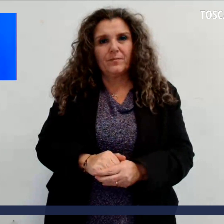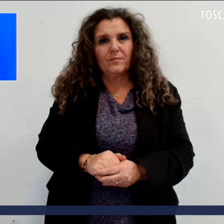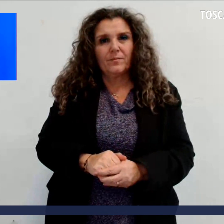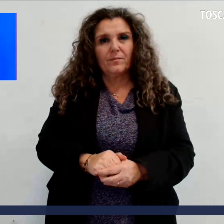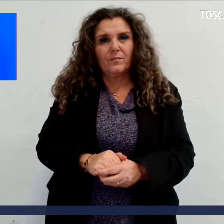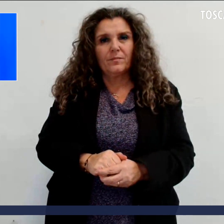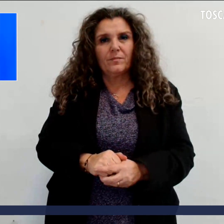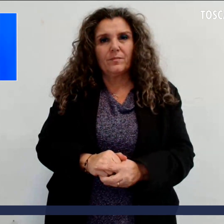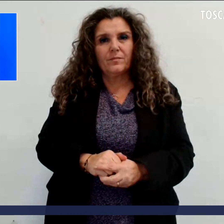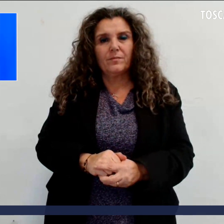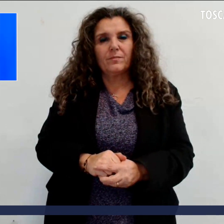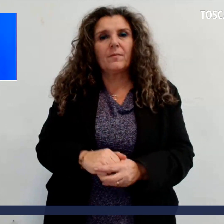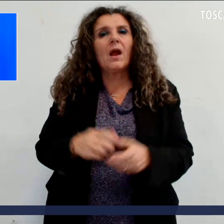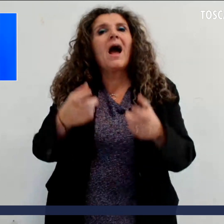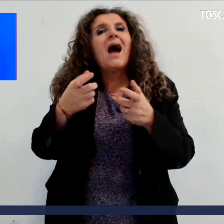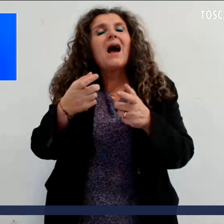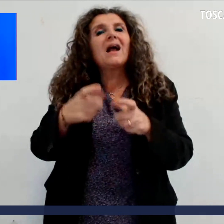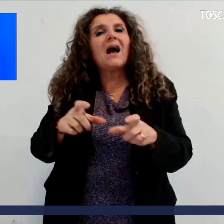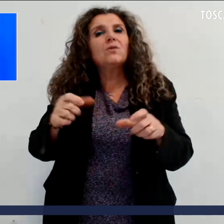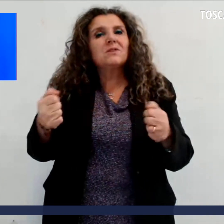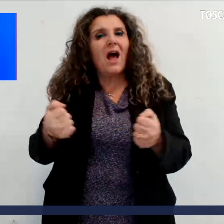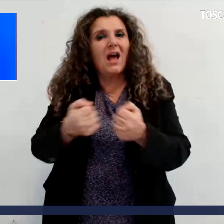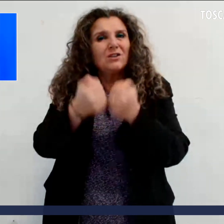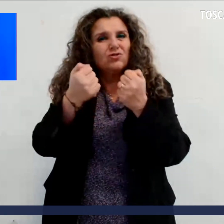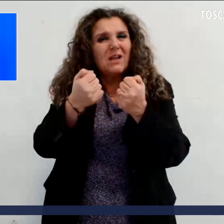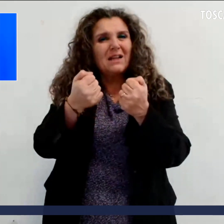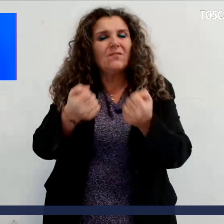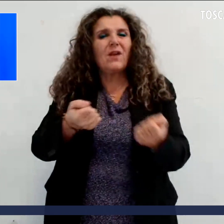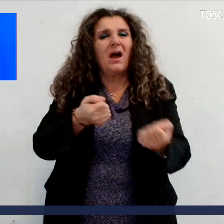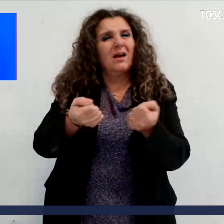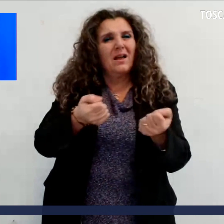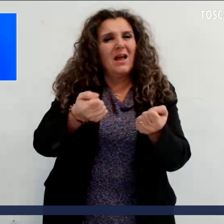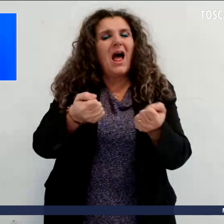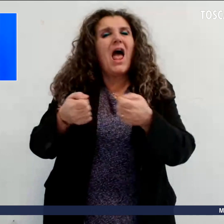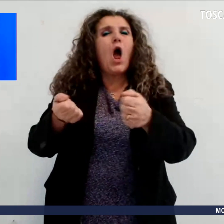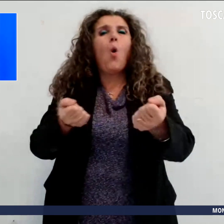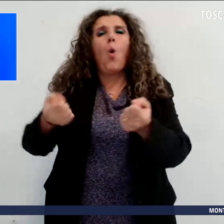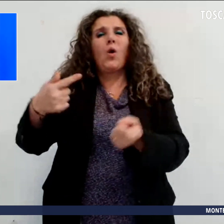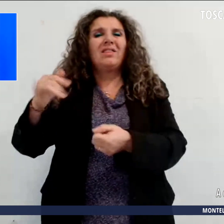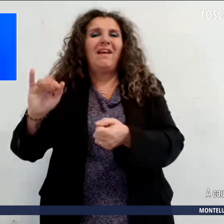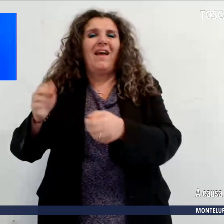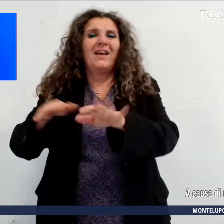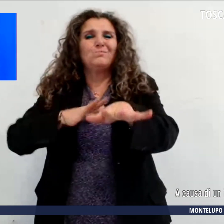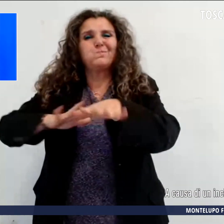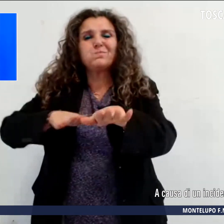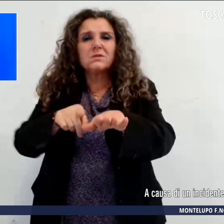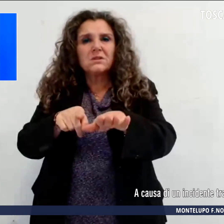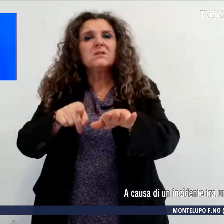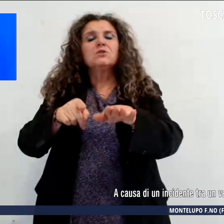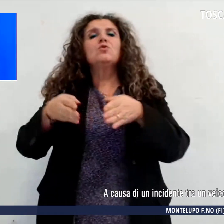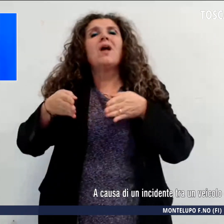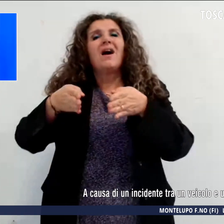A causa di un incidente tra un veicolo e un mezzo pesante sulla strada statale 1 via